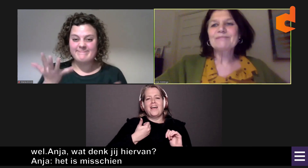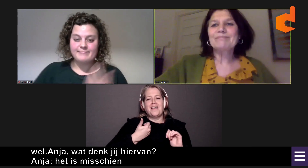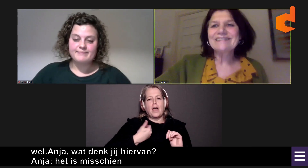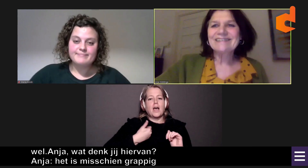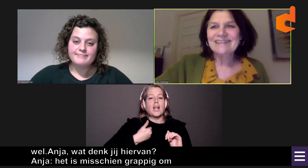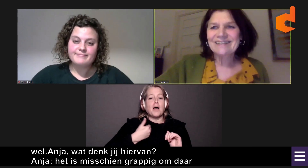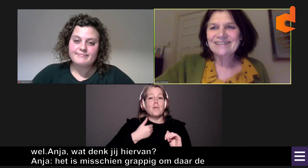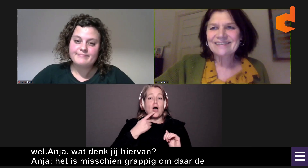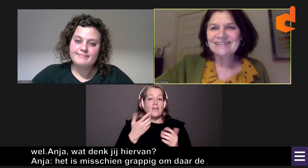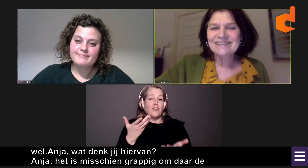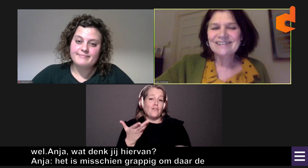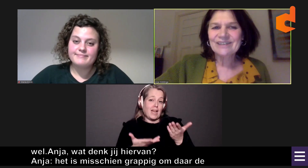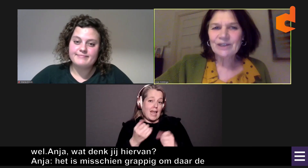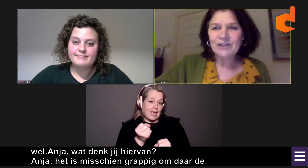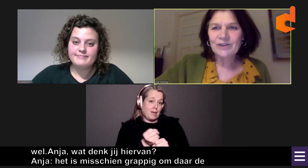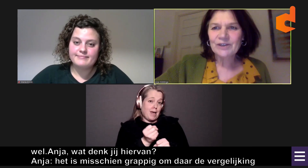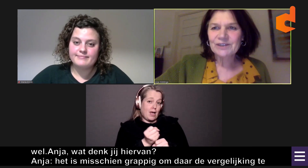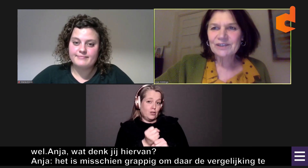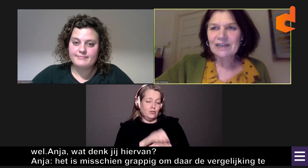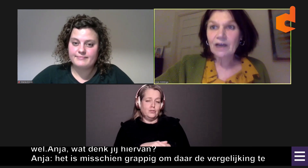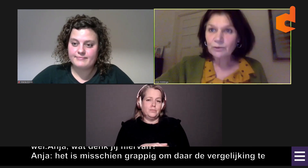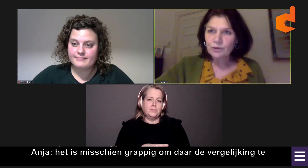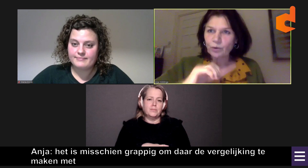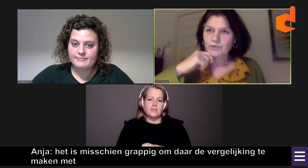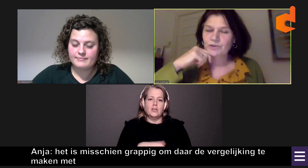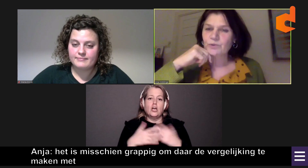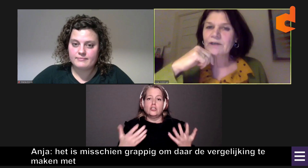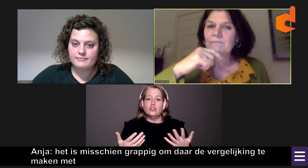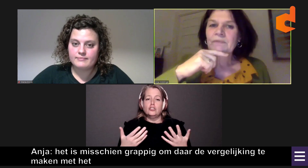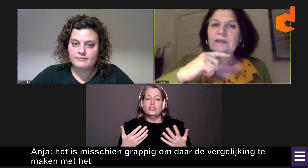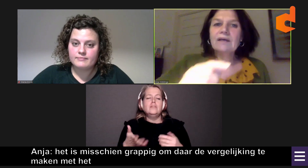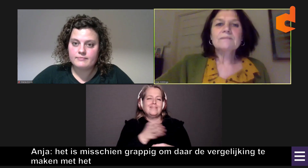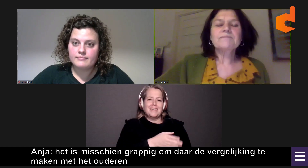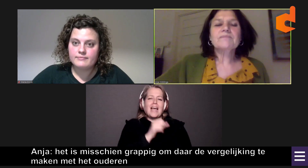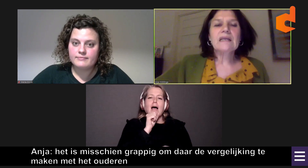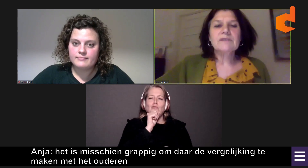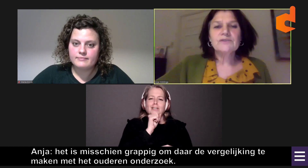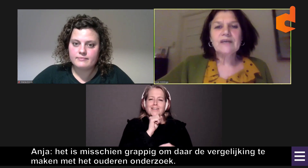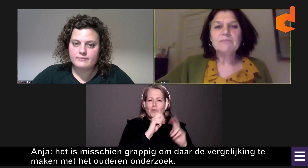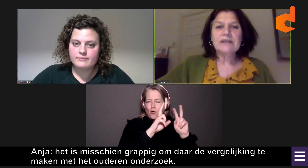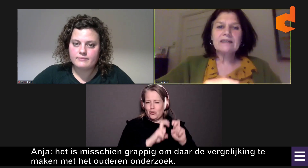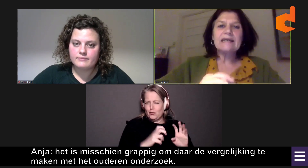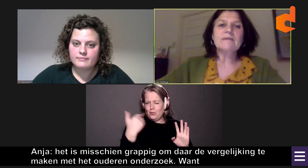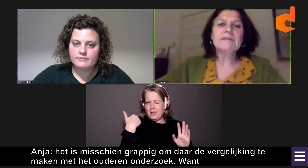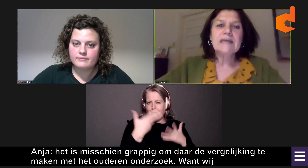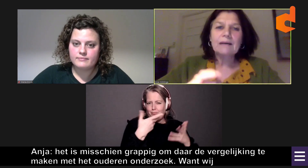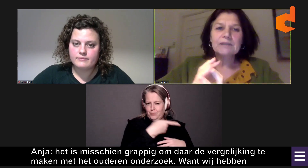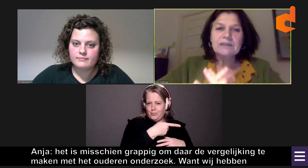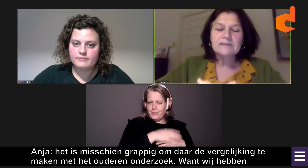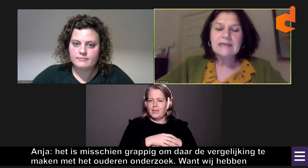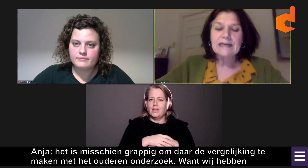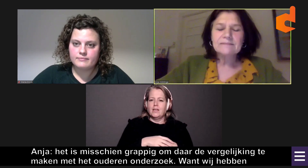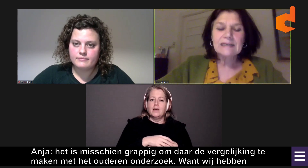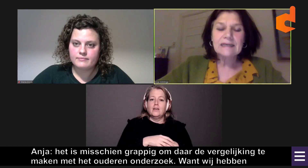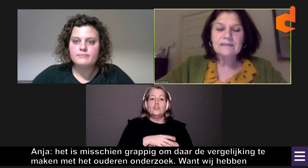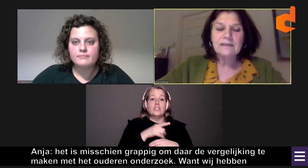maken met het oudere onderzoek. Want wij hebben gekeken met name